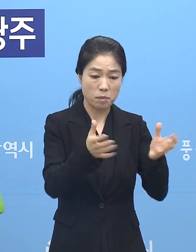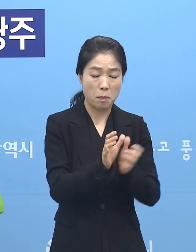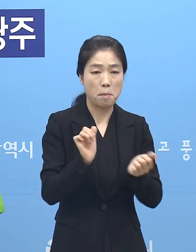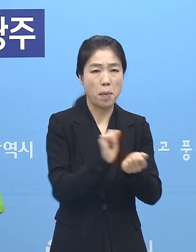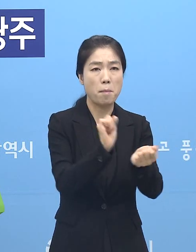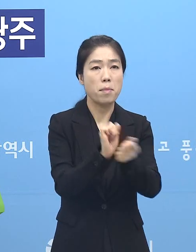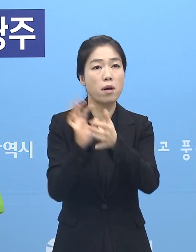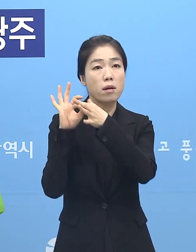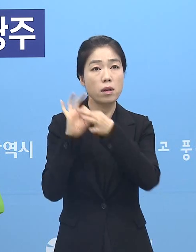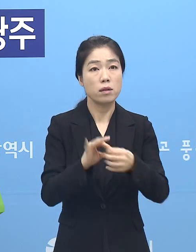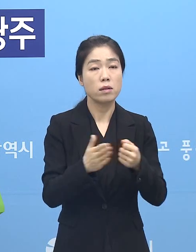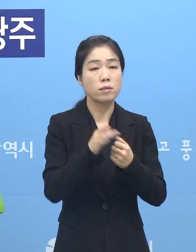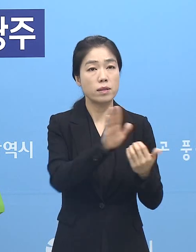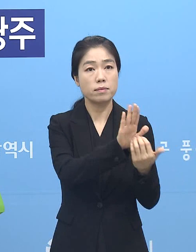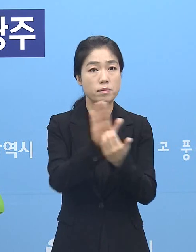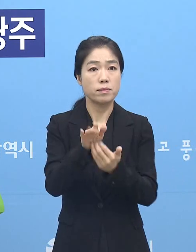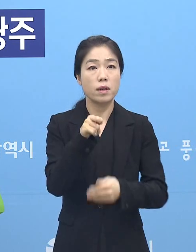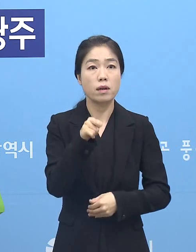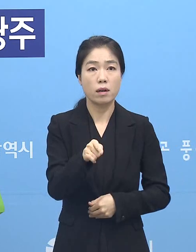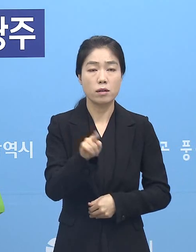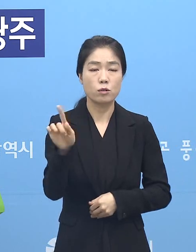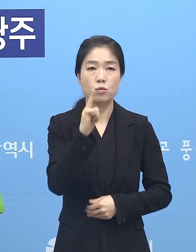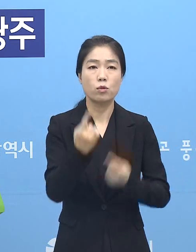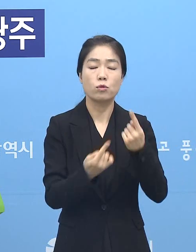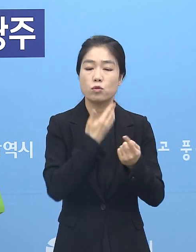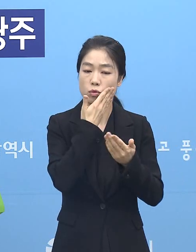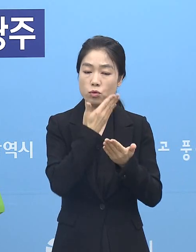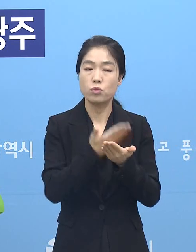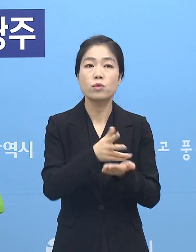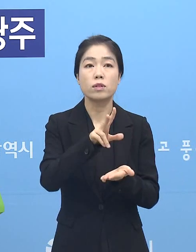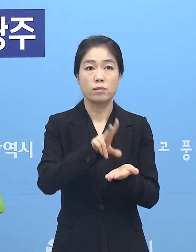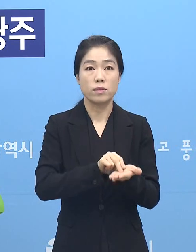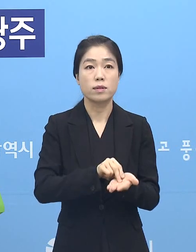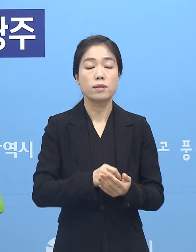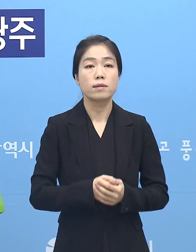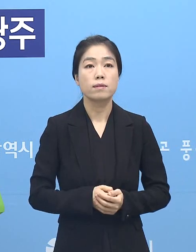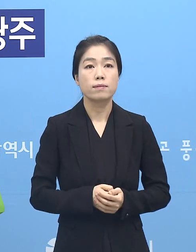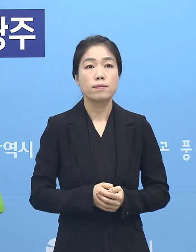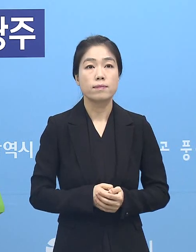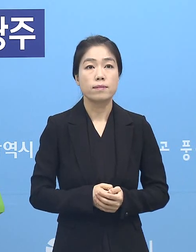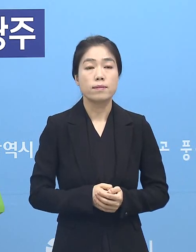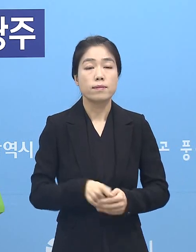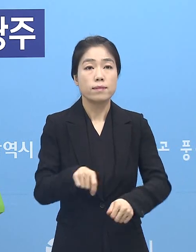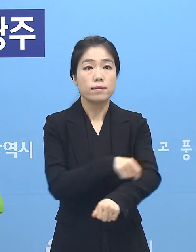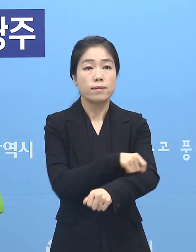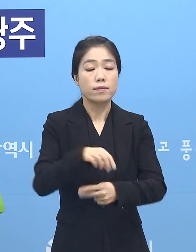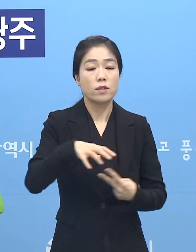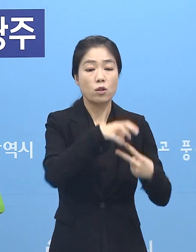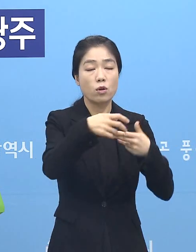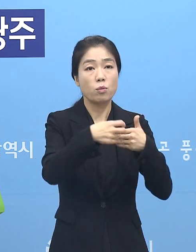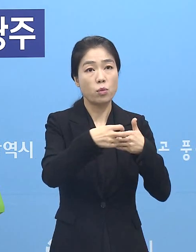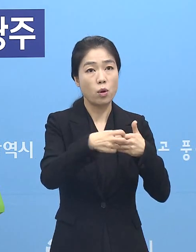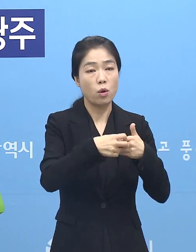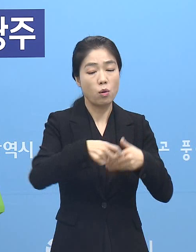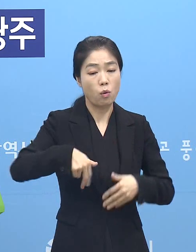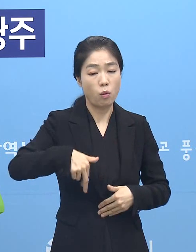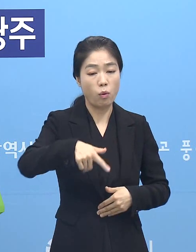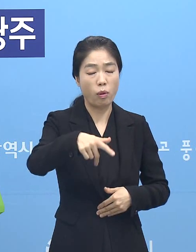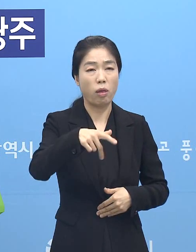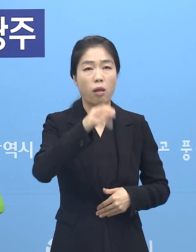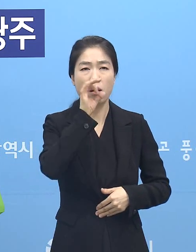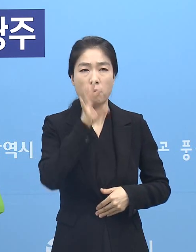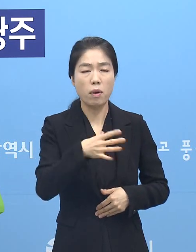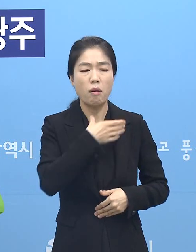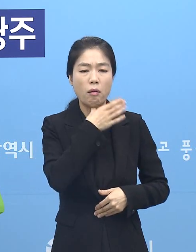계속되고 있어 이를 차단하는 것이 무엇보다 급선무입니다. 특히 요양병원 등은 거동이 어렵고